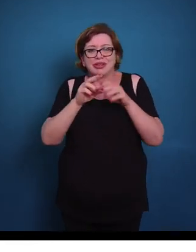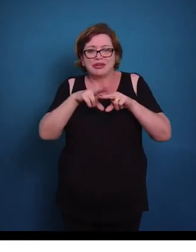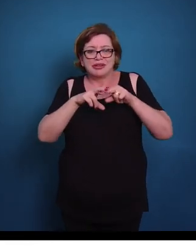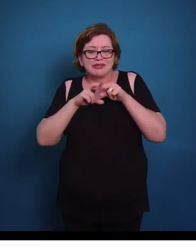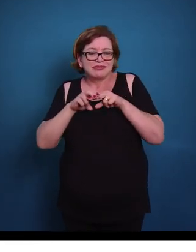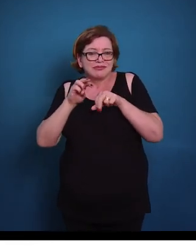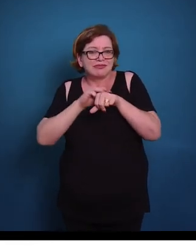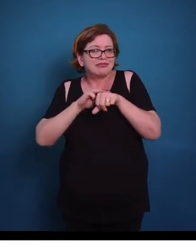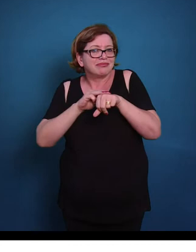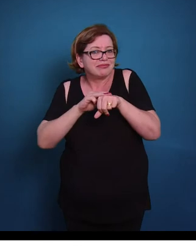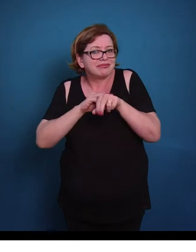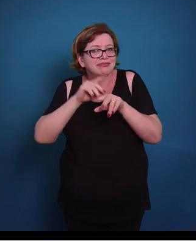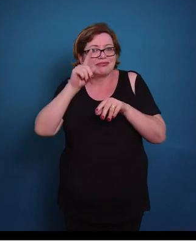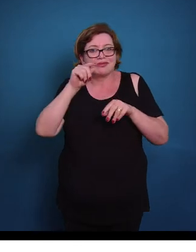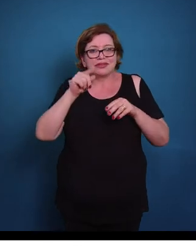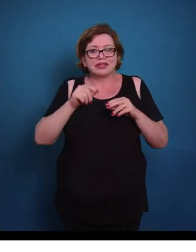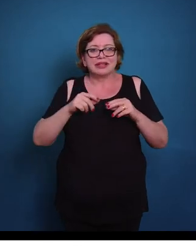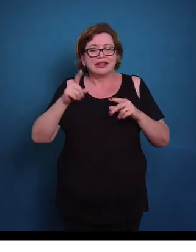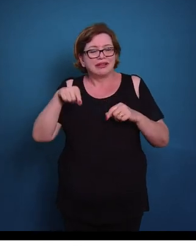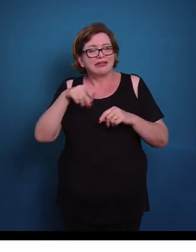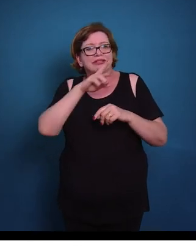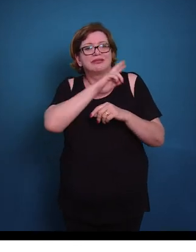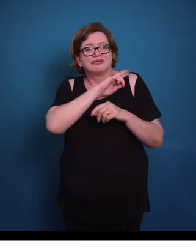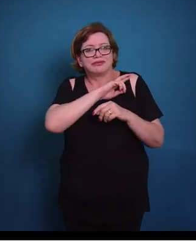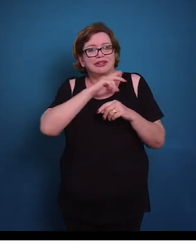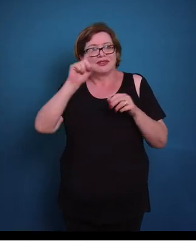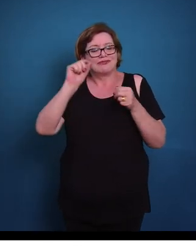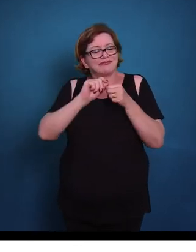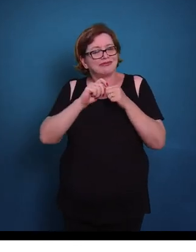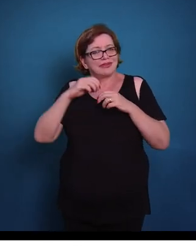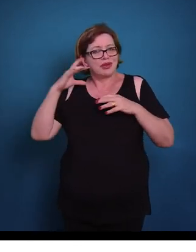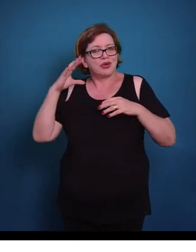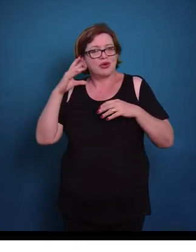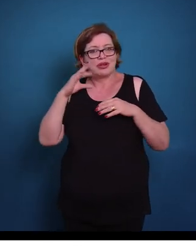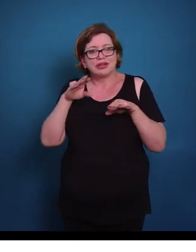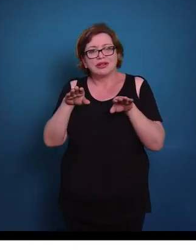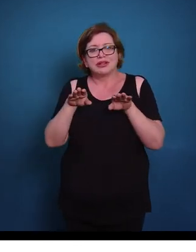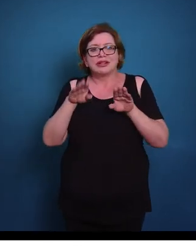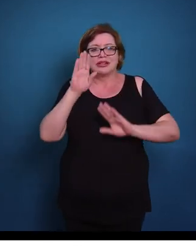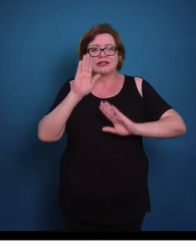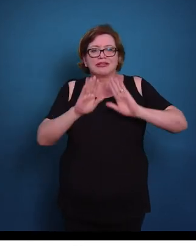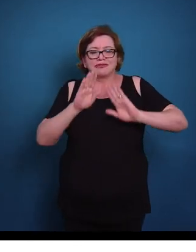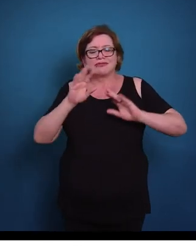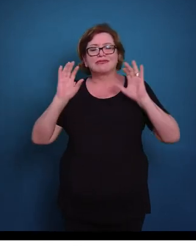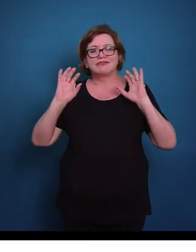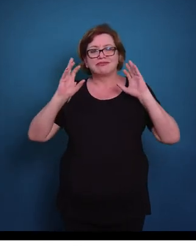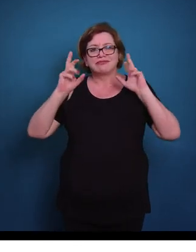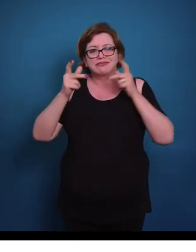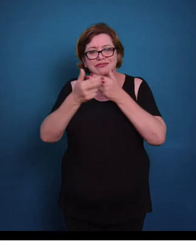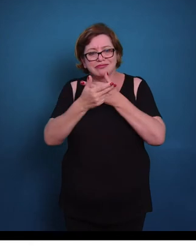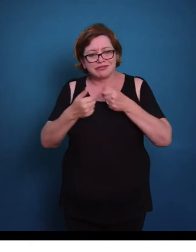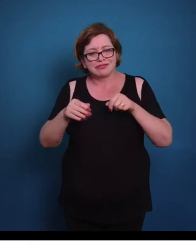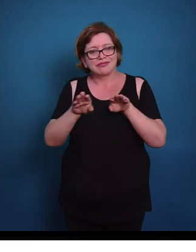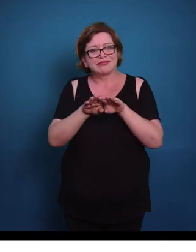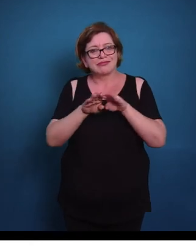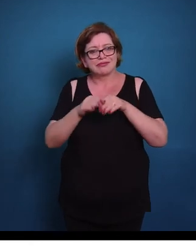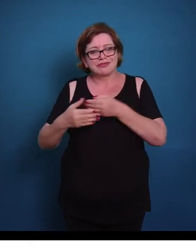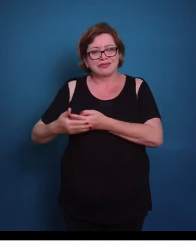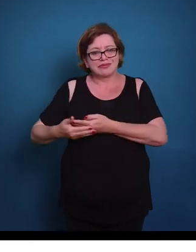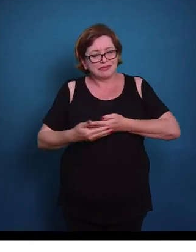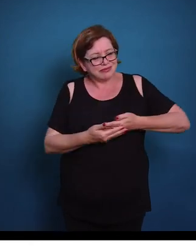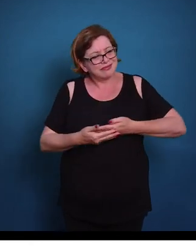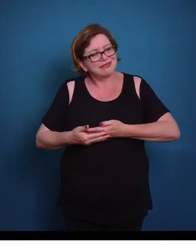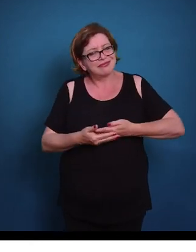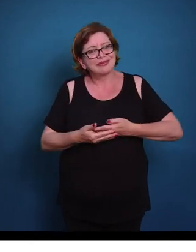esse tecido tem como função produzir calor, principalmente em animais que hibernam, como também em recém-nascidos. Já que esse